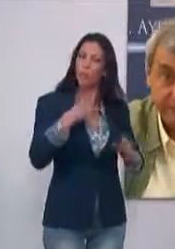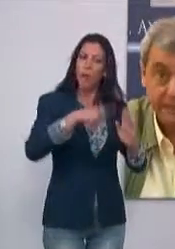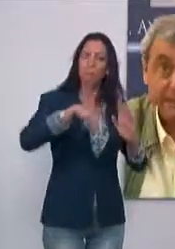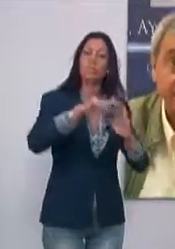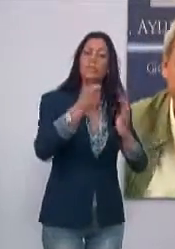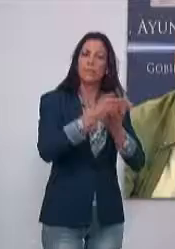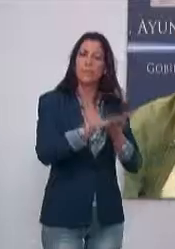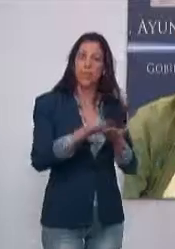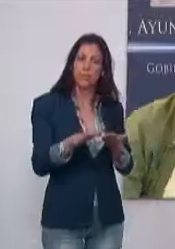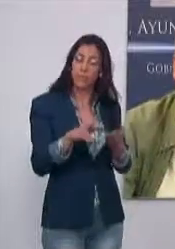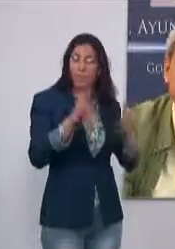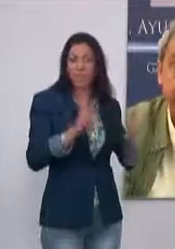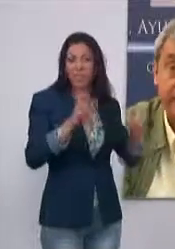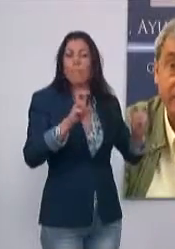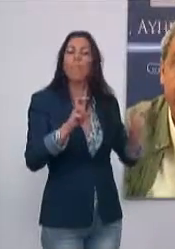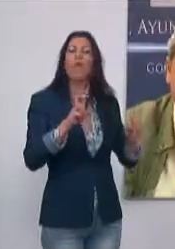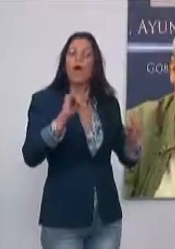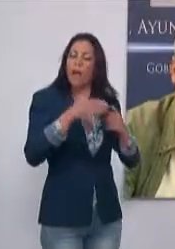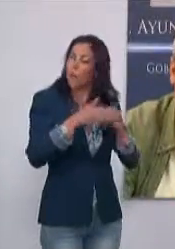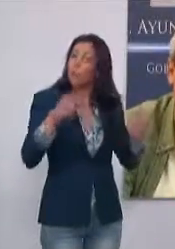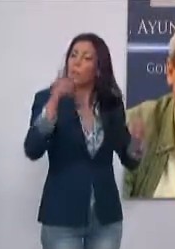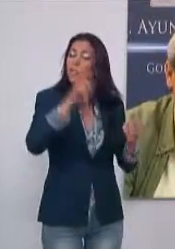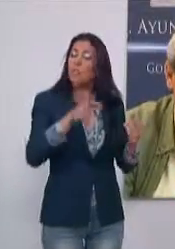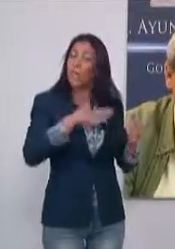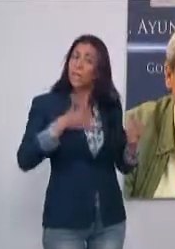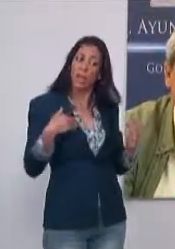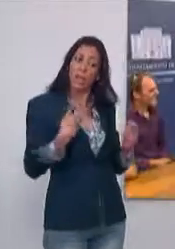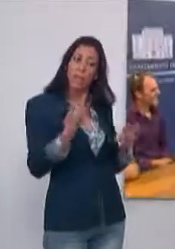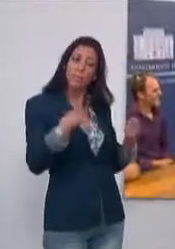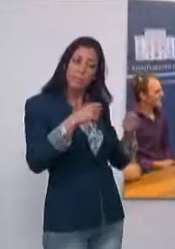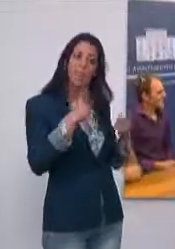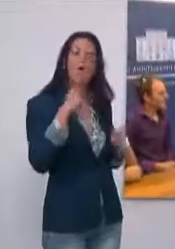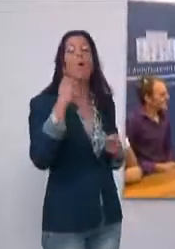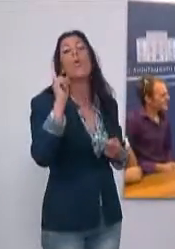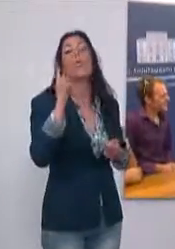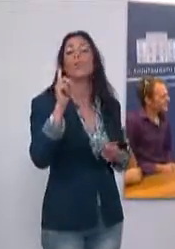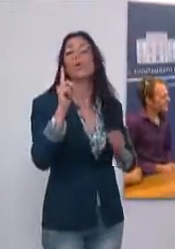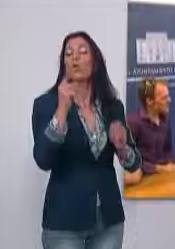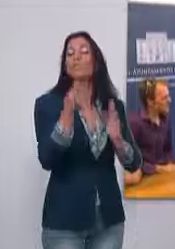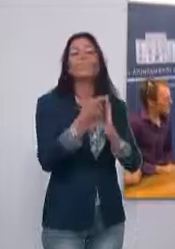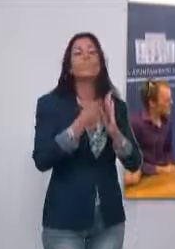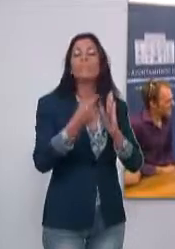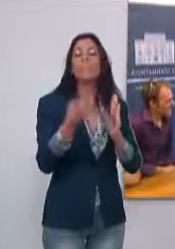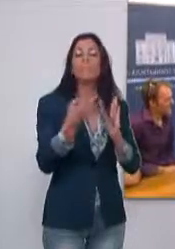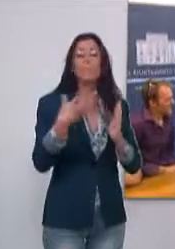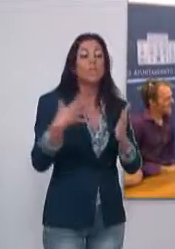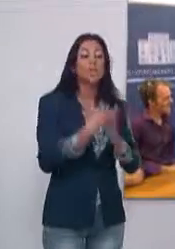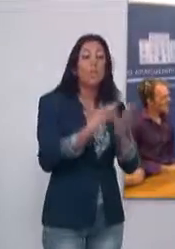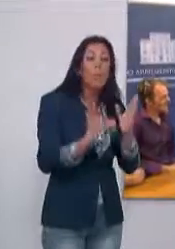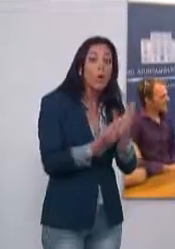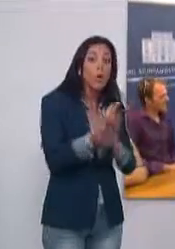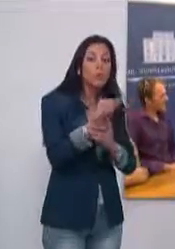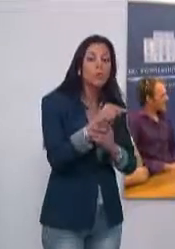interesado será totalmente gratuita en un principio y estará abierta a toda aquella persona que desea montar su stand con el único